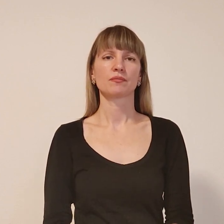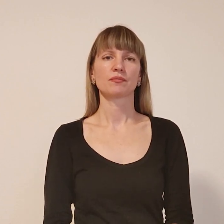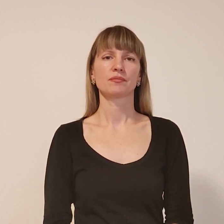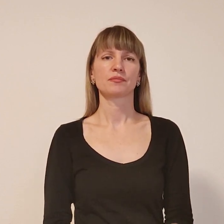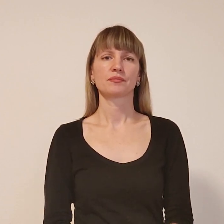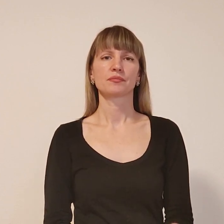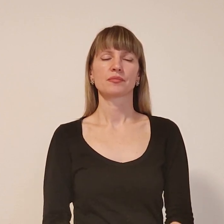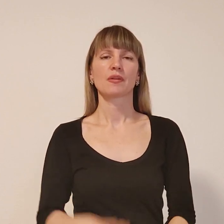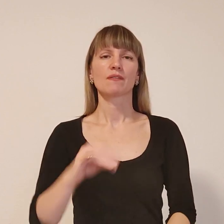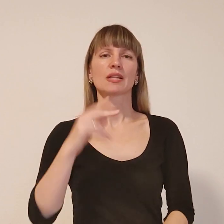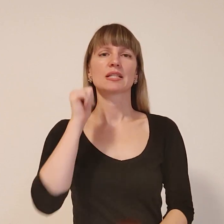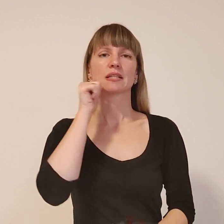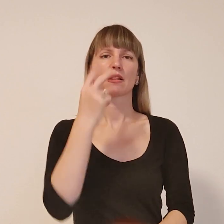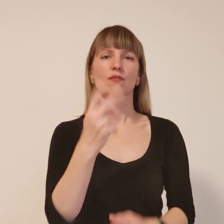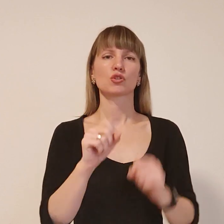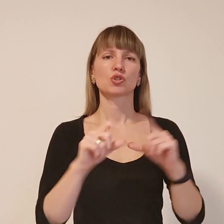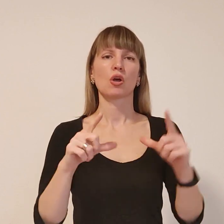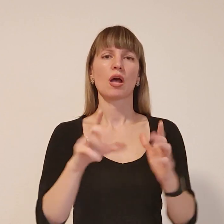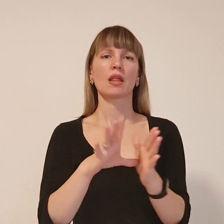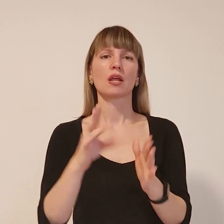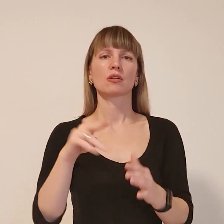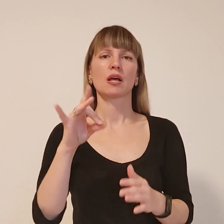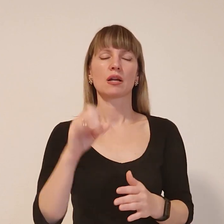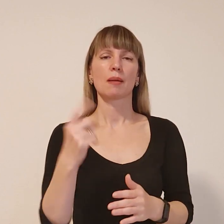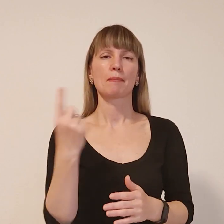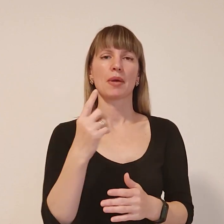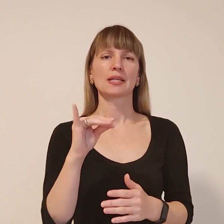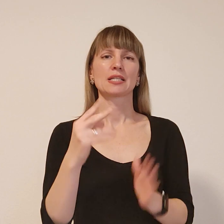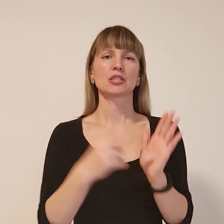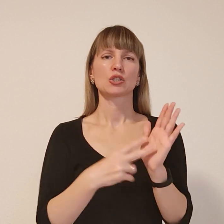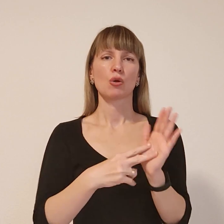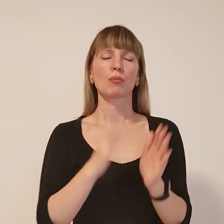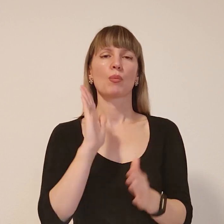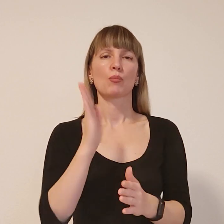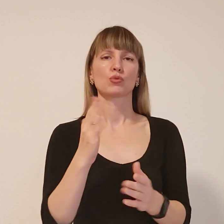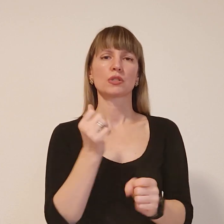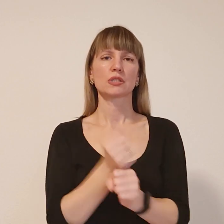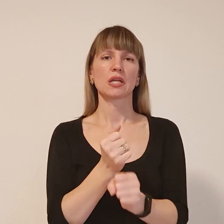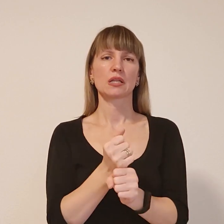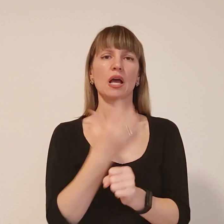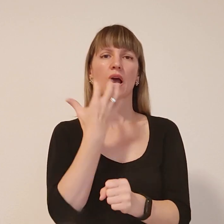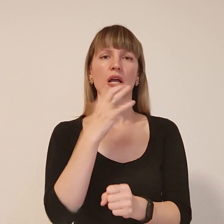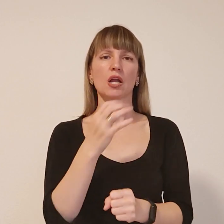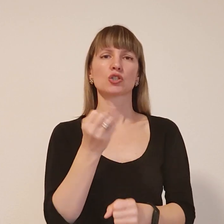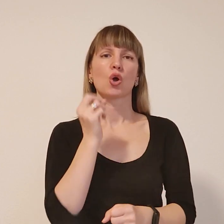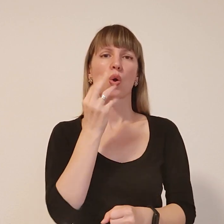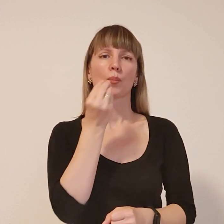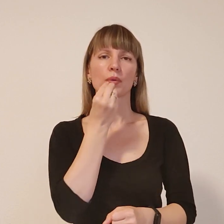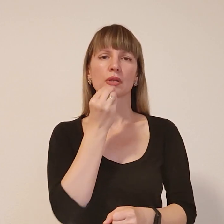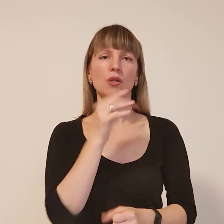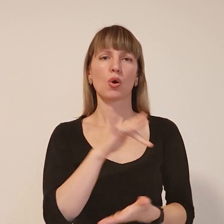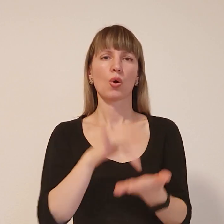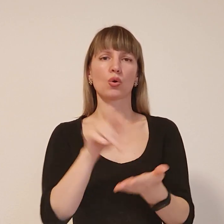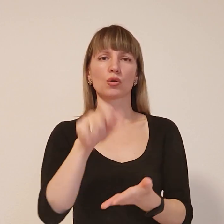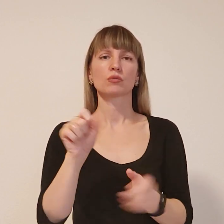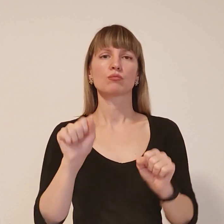Підзавтра у двох школах енергодара, у першій та сьомій, будуть організовані гарячі обіди. Містяни можуть безоплатно